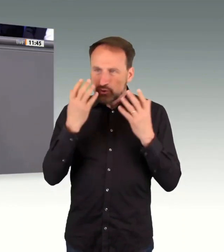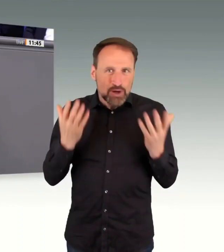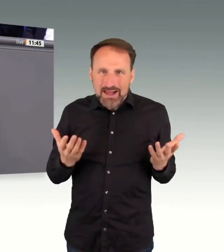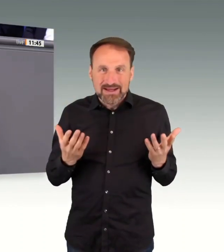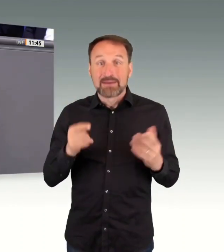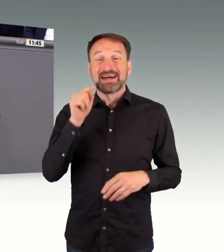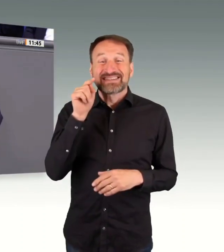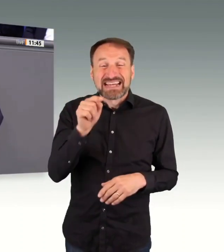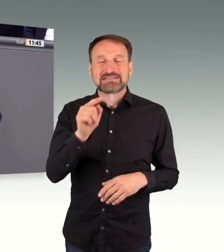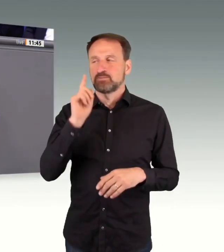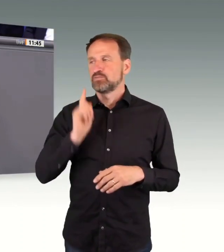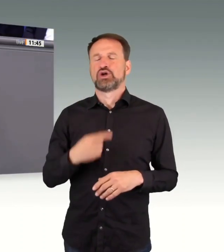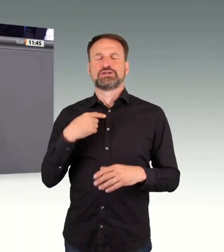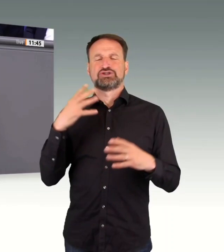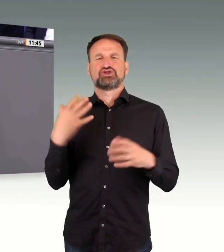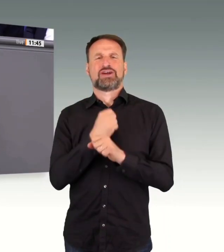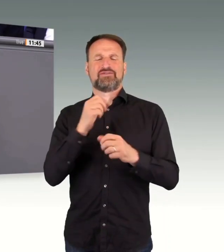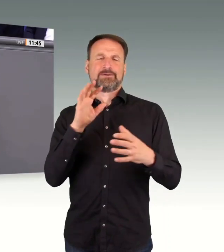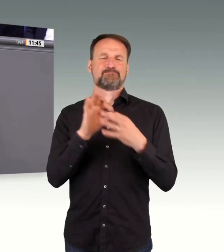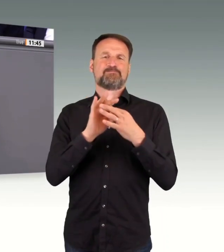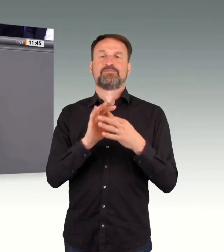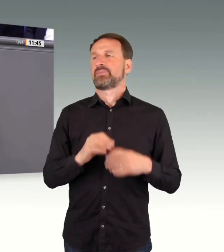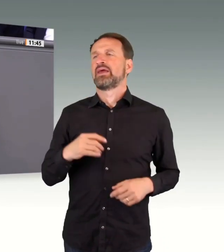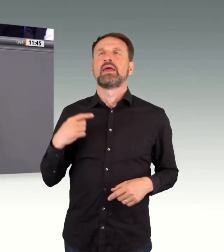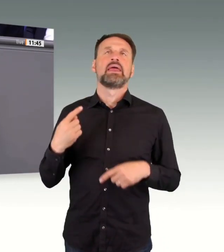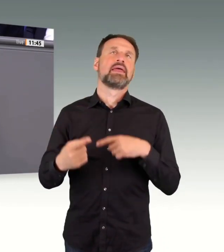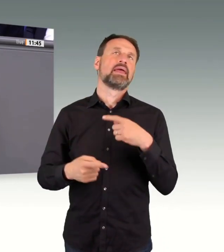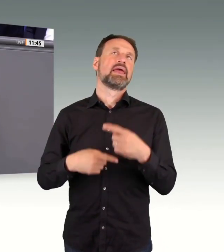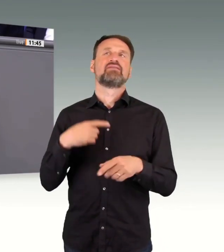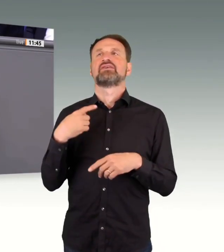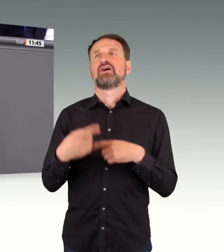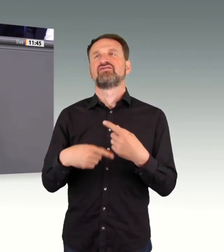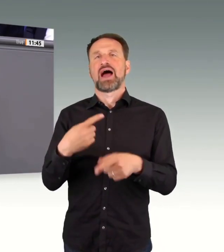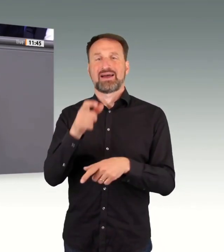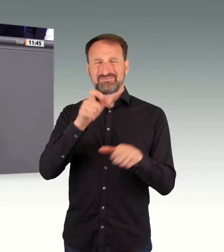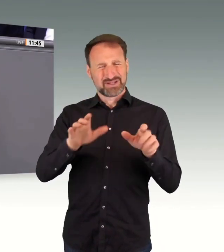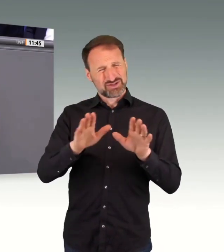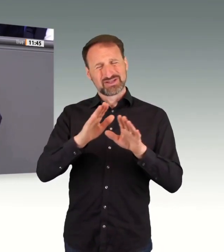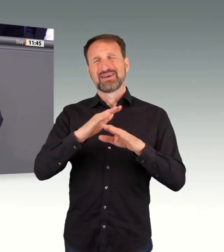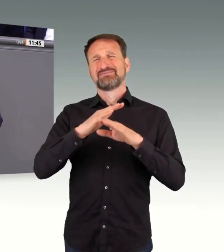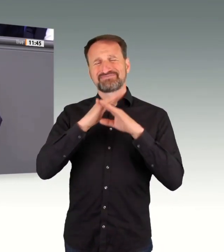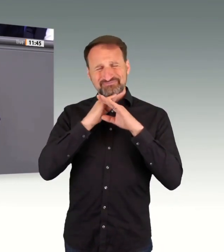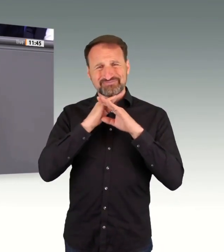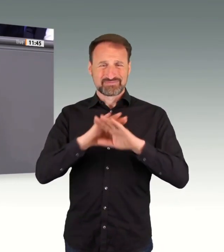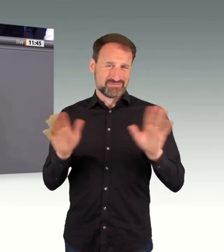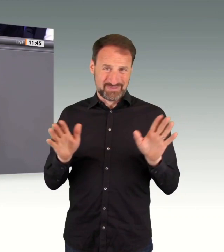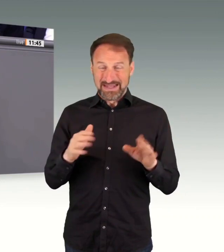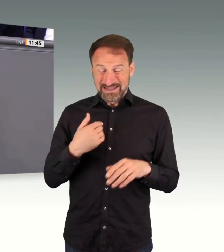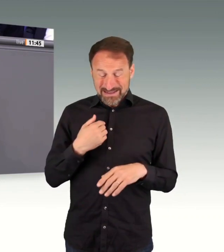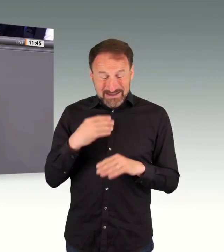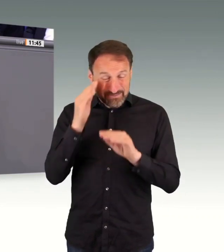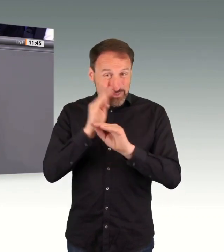Verfahren werden von den Menschen nicht mehr akzeptiert werden. Sie sind, ich sage es teilweise, sogar